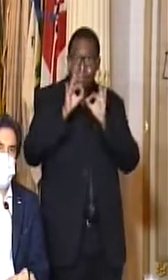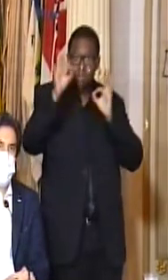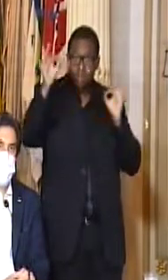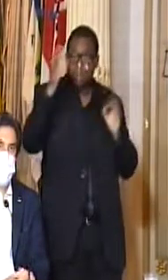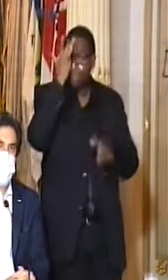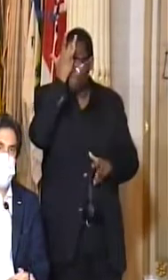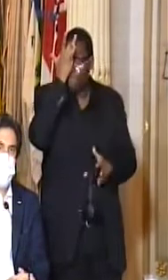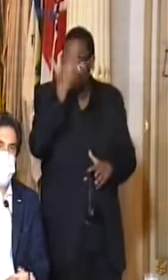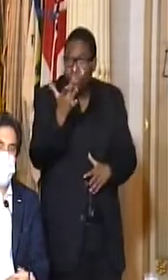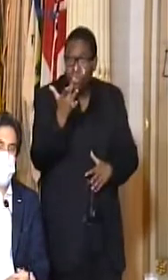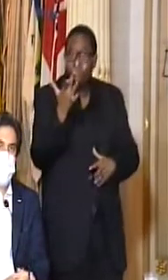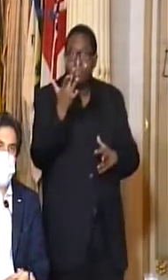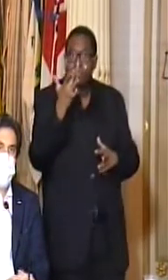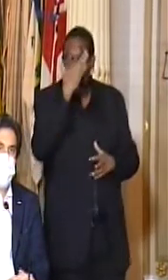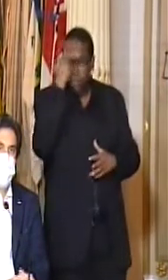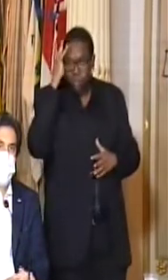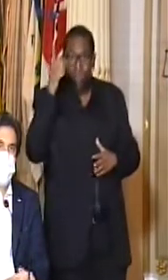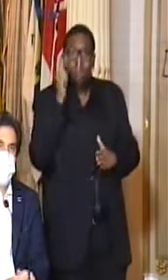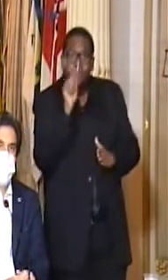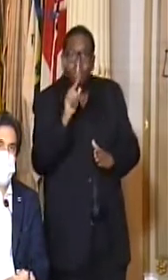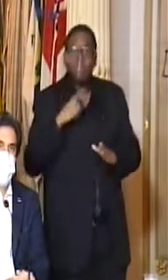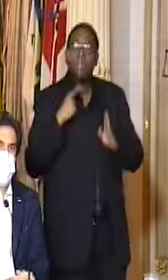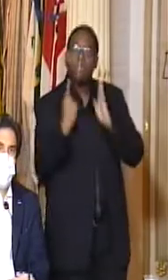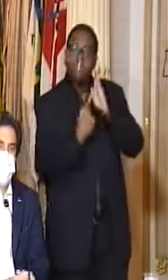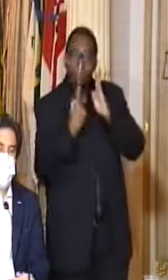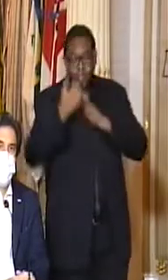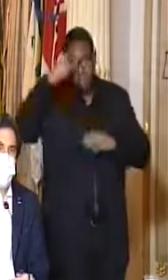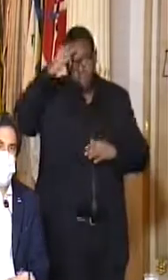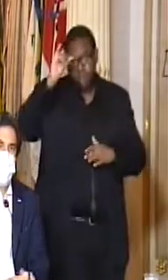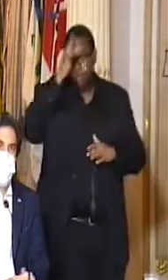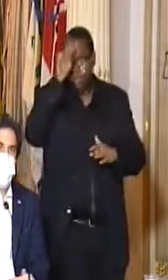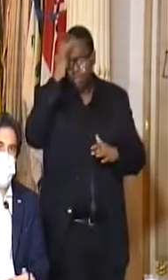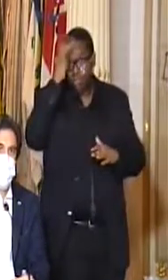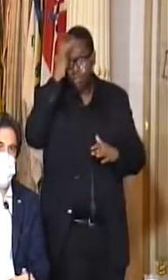facilitando assim o isolamento daquele espaço, evitando aglomeração.